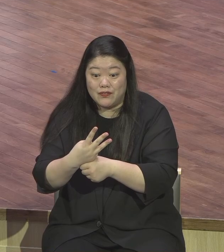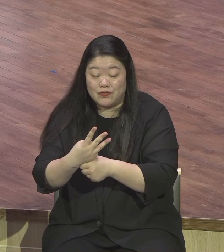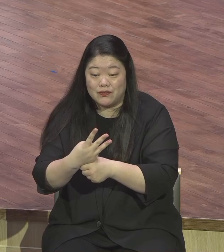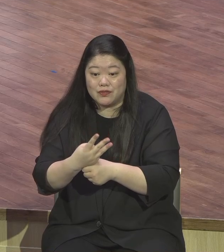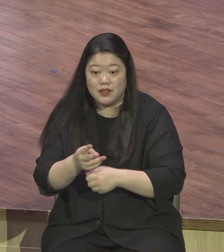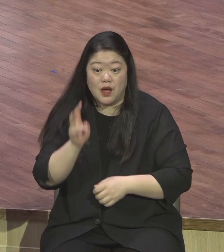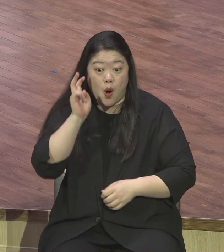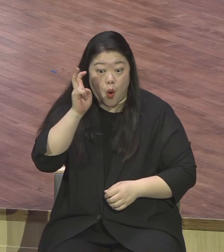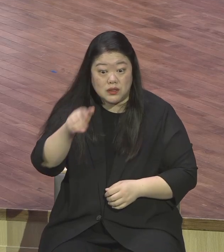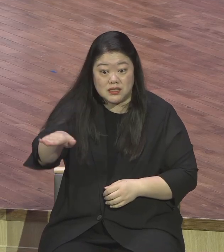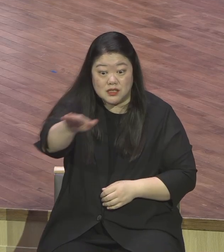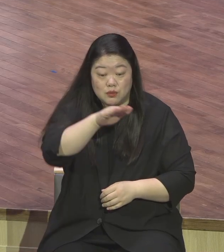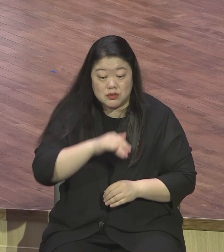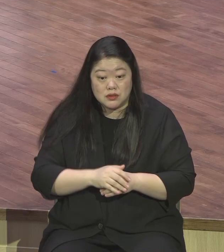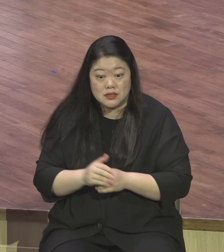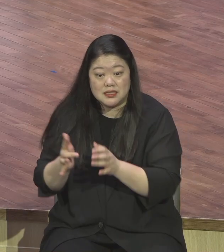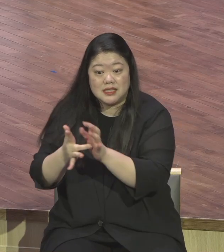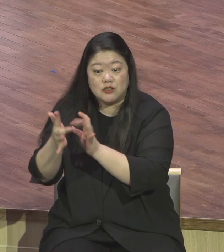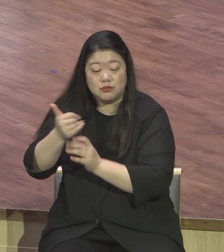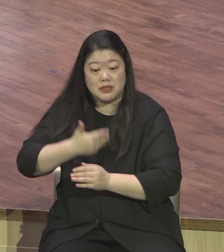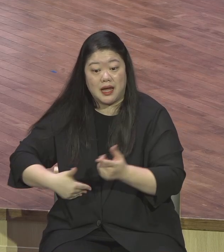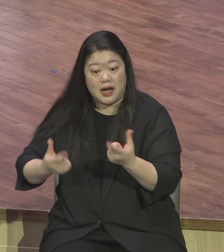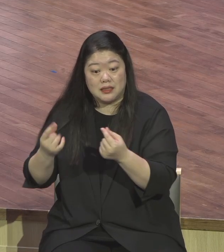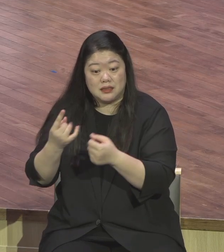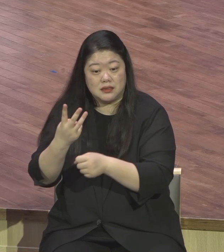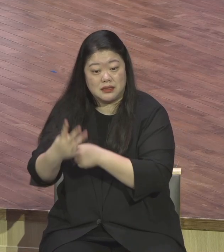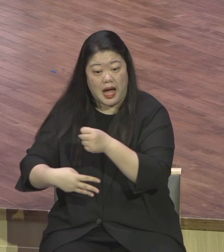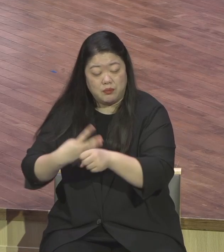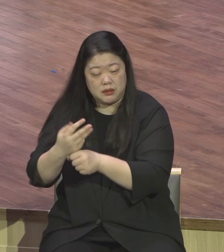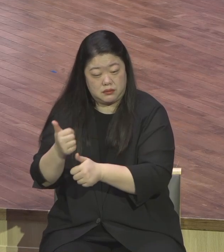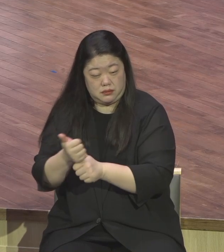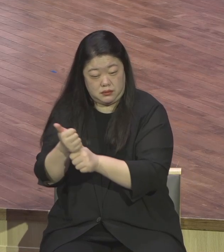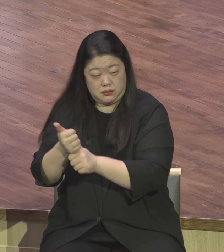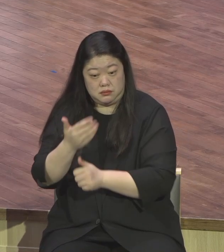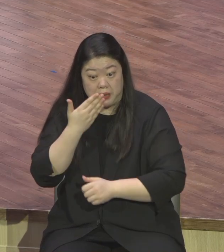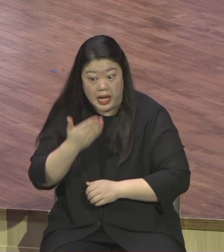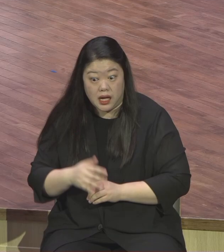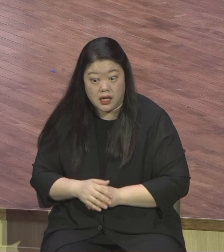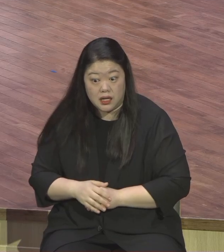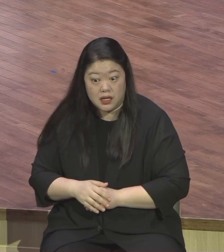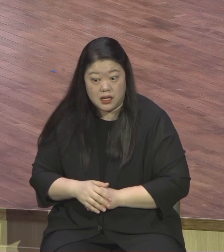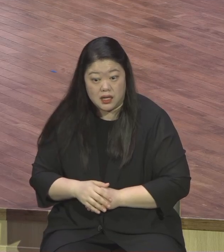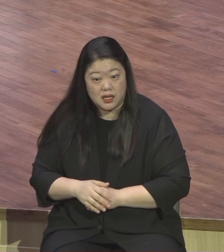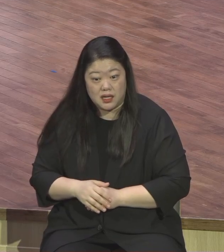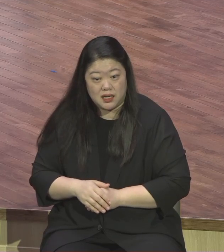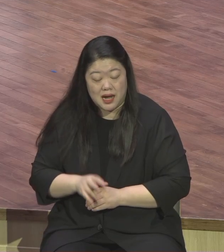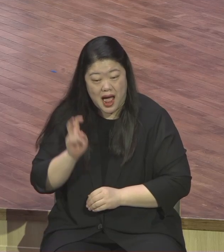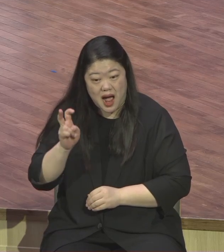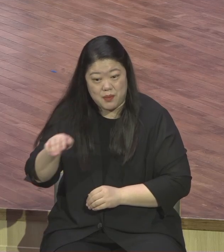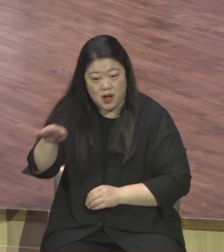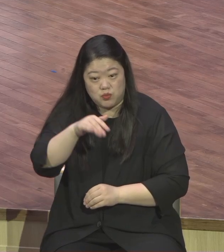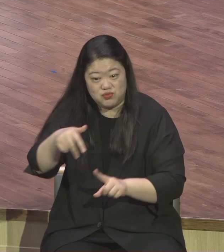일주일 동안 몸살 날 거예요 여러분이 말이죠 그렇게 3년 동안 먹고 훈련 계속 시키는 거예요